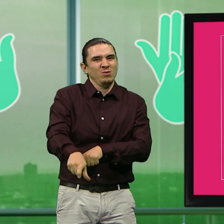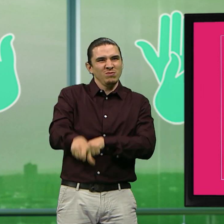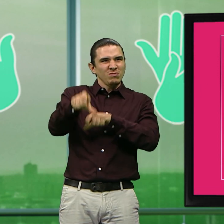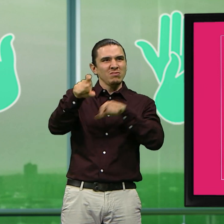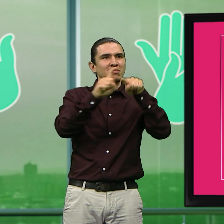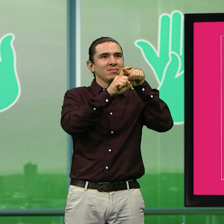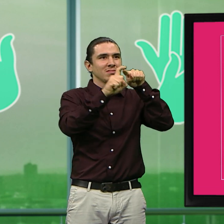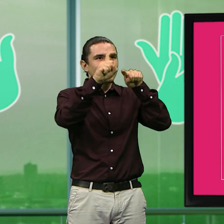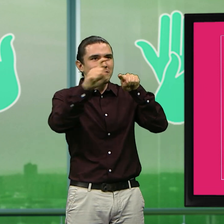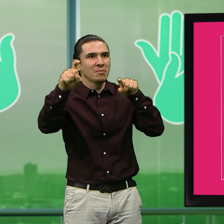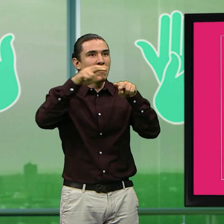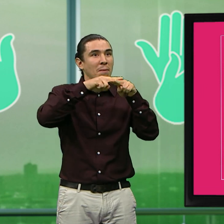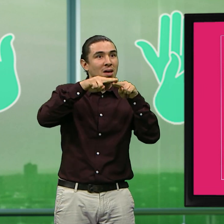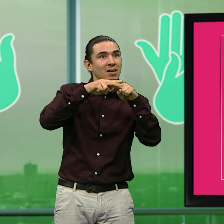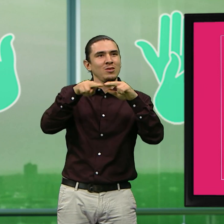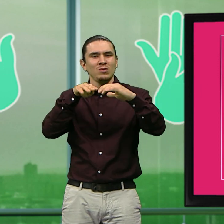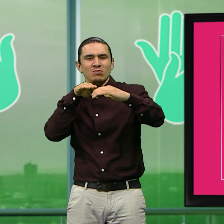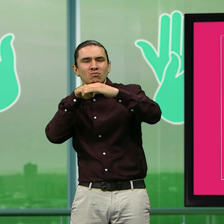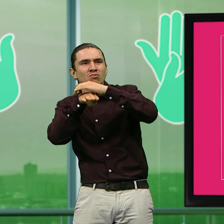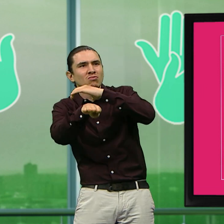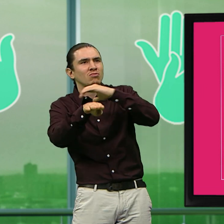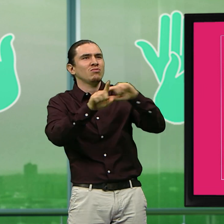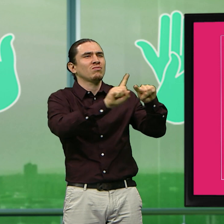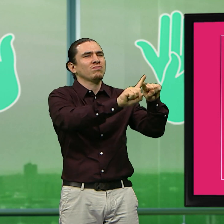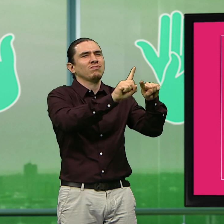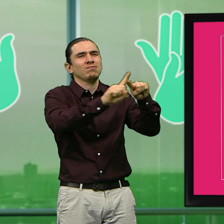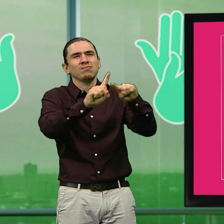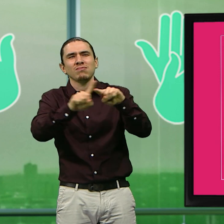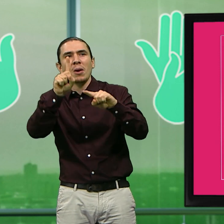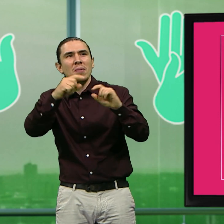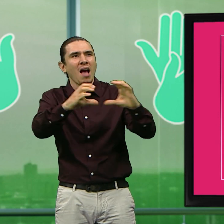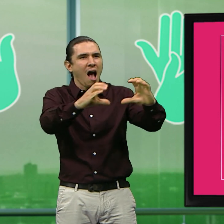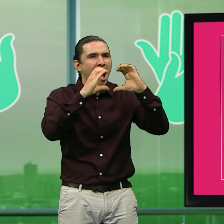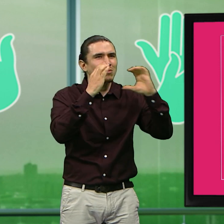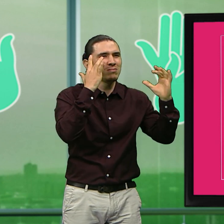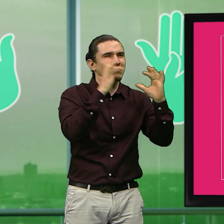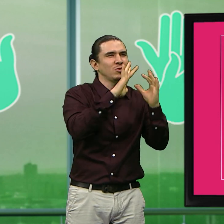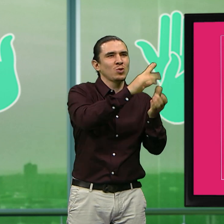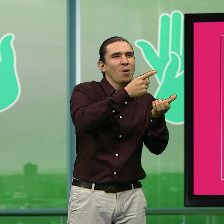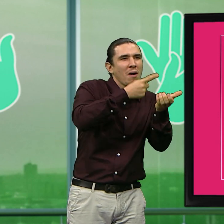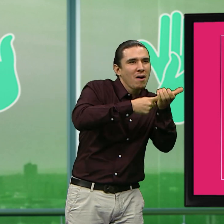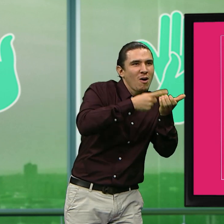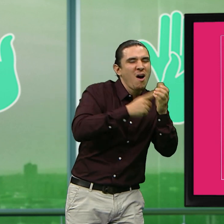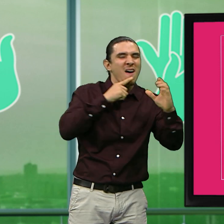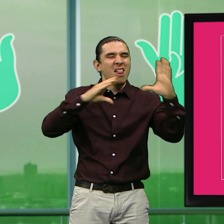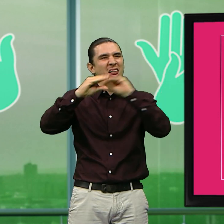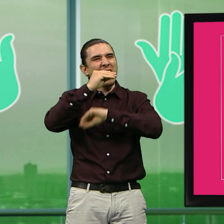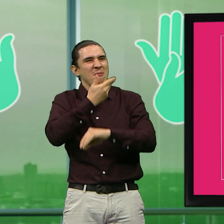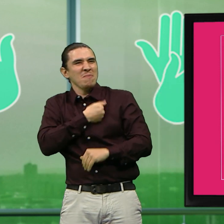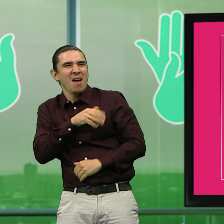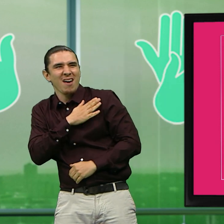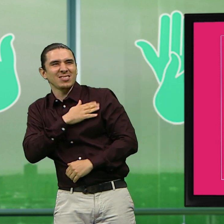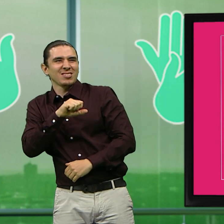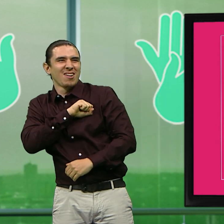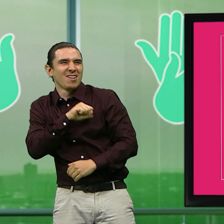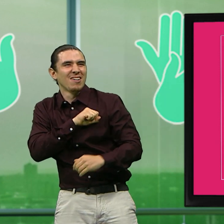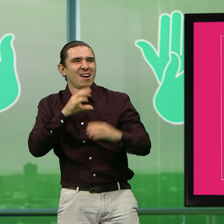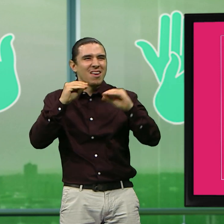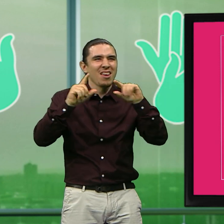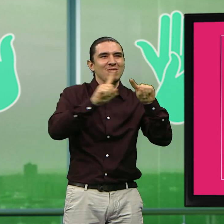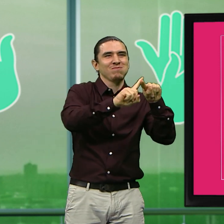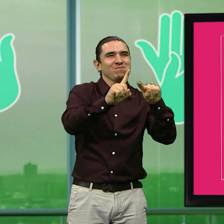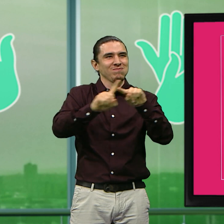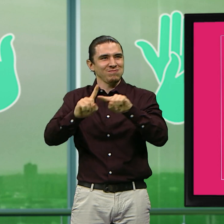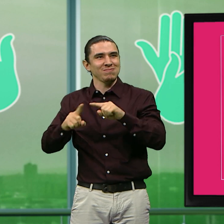como moto de dos tiempos, buses, metro cable, metro plus, túneles, vías del metro, parlache paisa y la